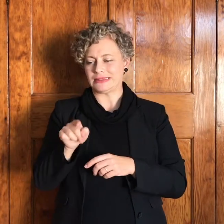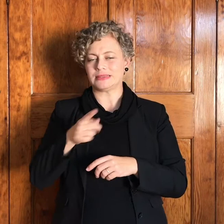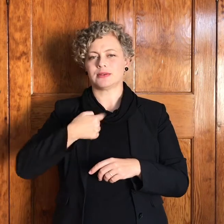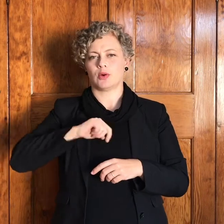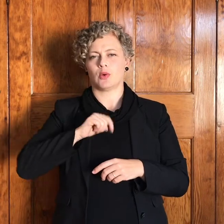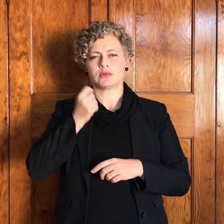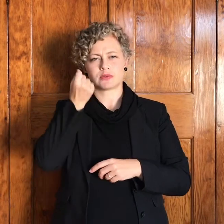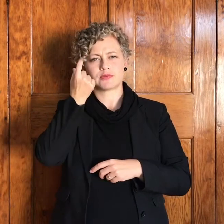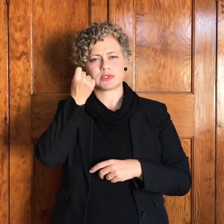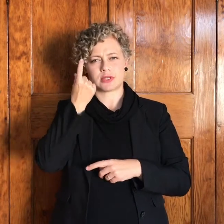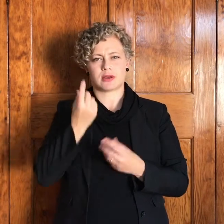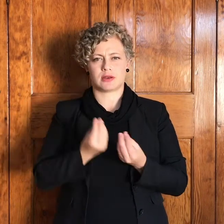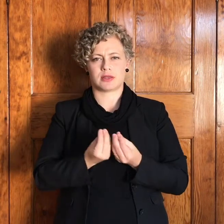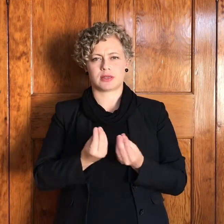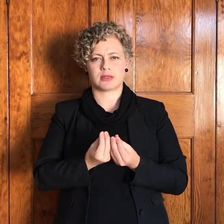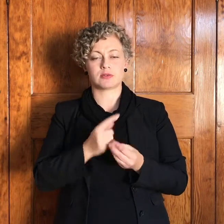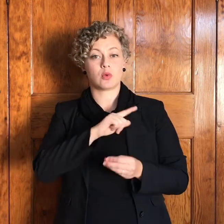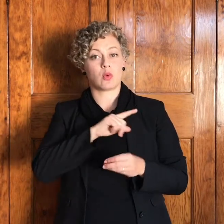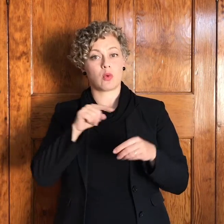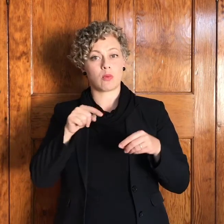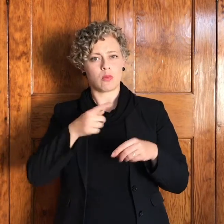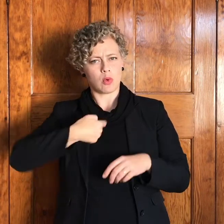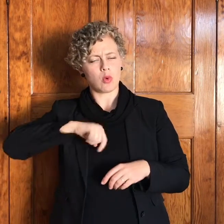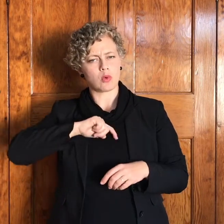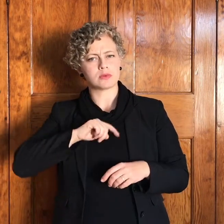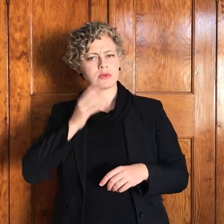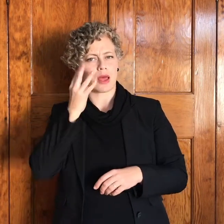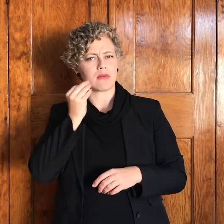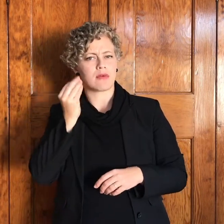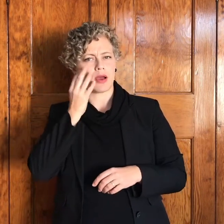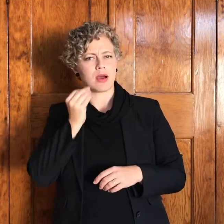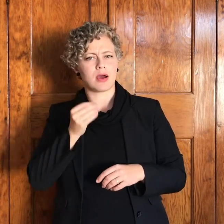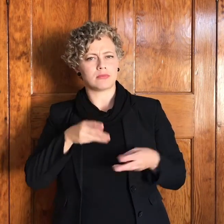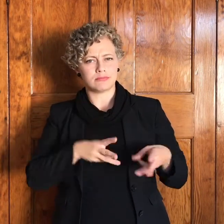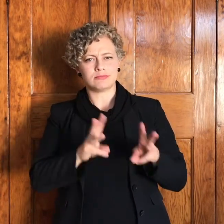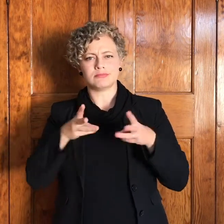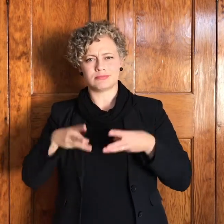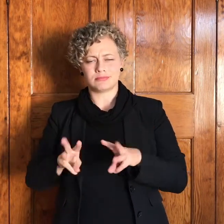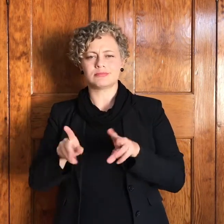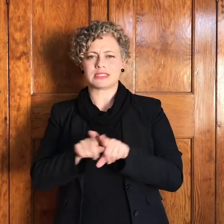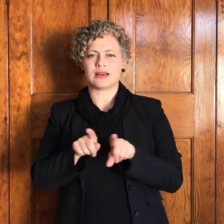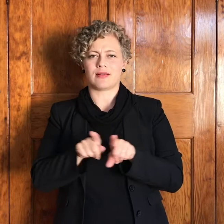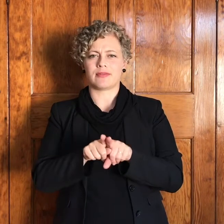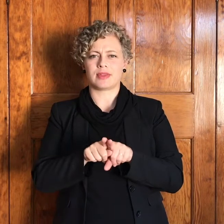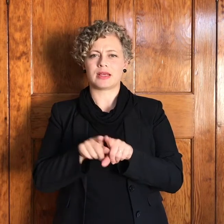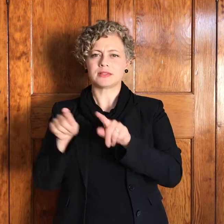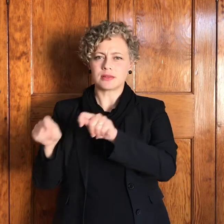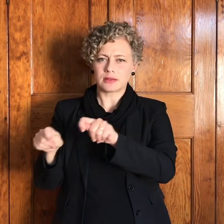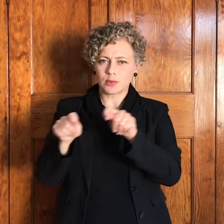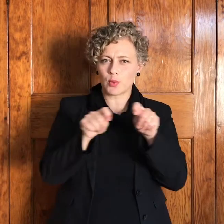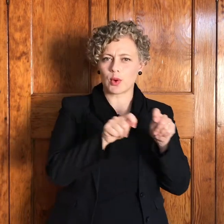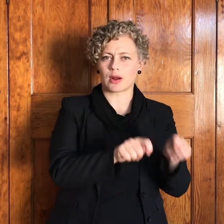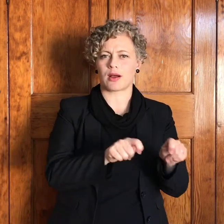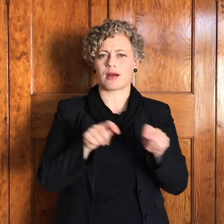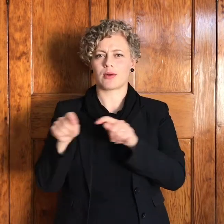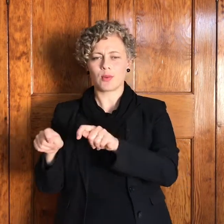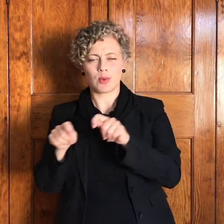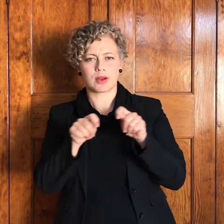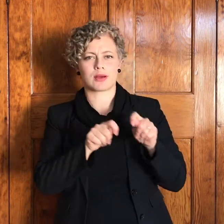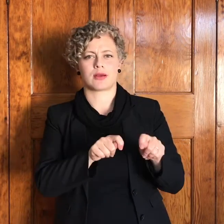want ons ervaar ook solke oorgange die hollandse theoloog Hendrik Jonker het aangrypende boek